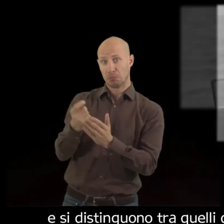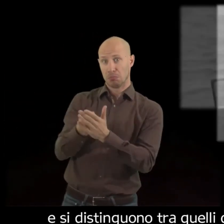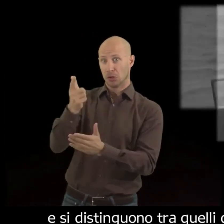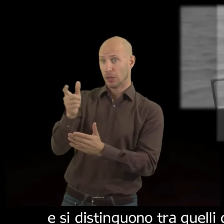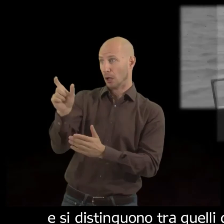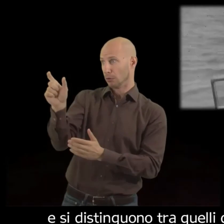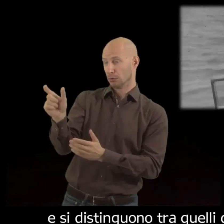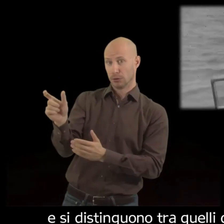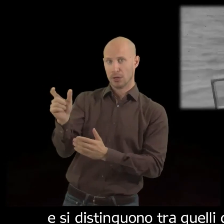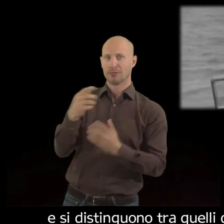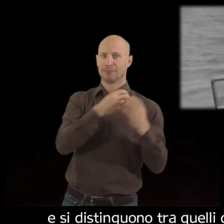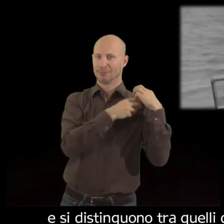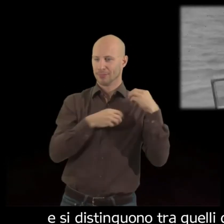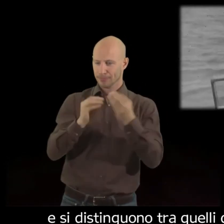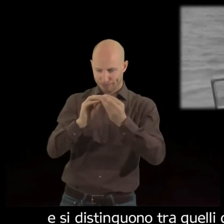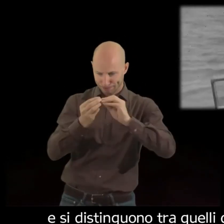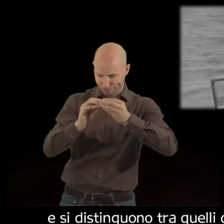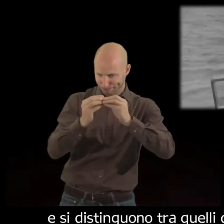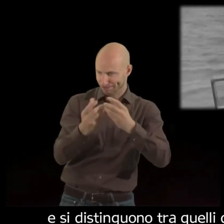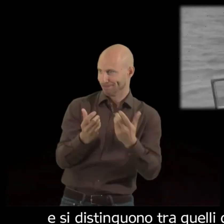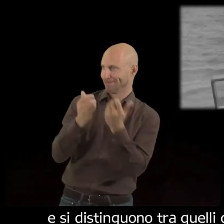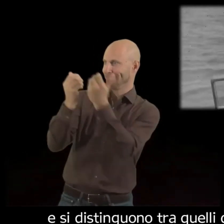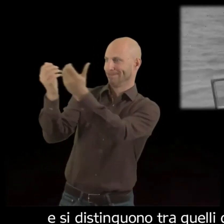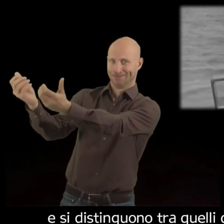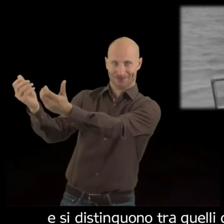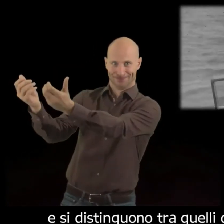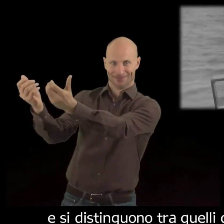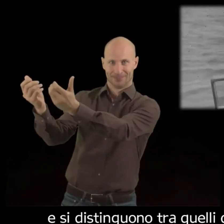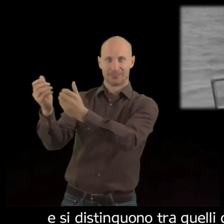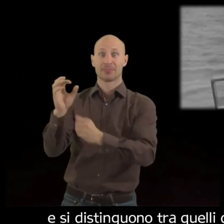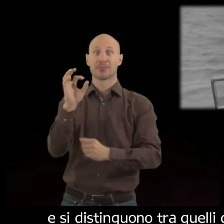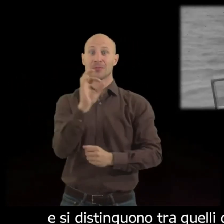erano decorati con tatuaggi e scarificazioni, o pitturati e oliati.